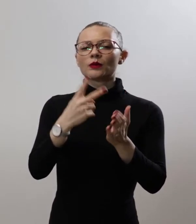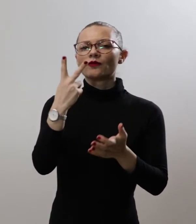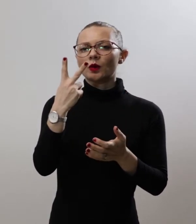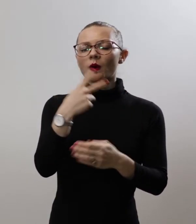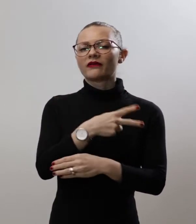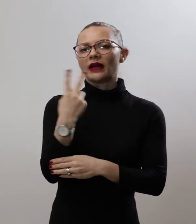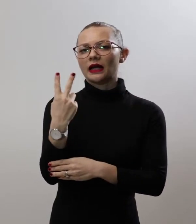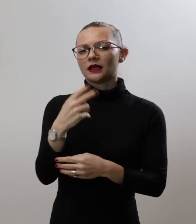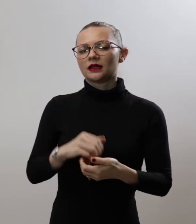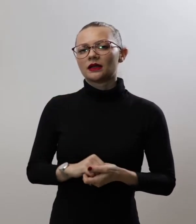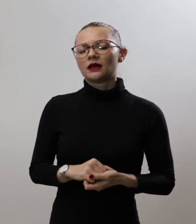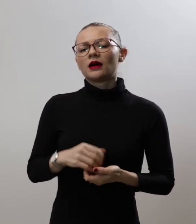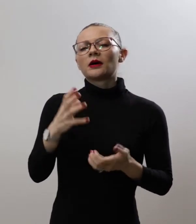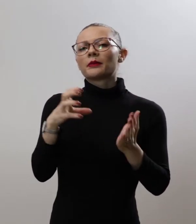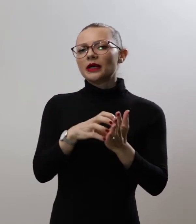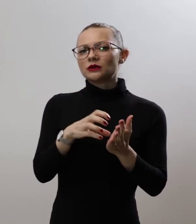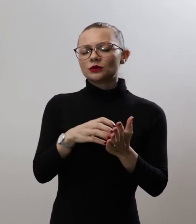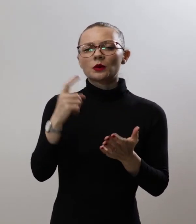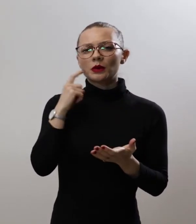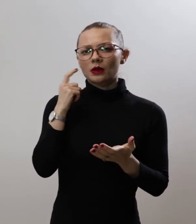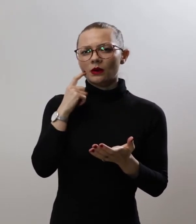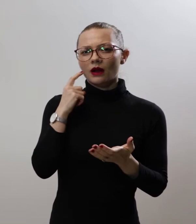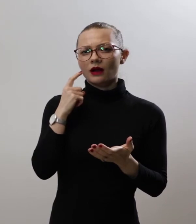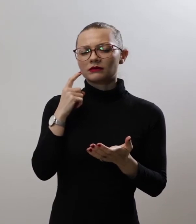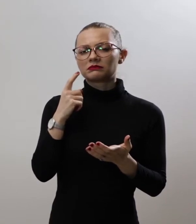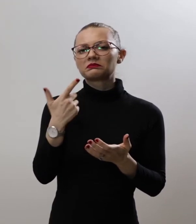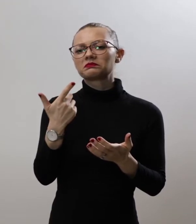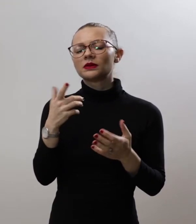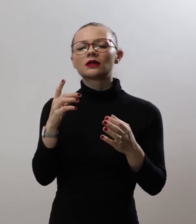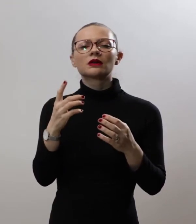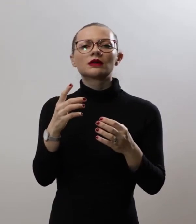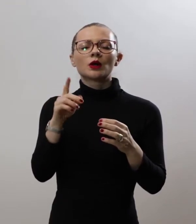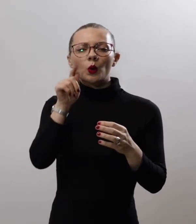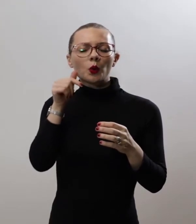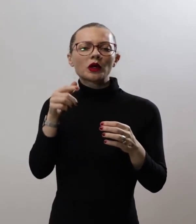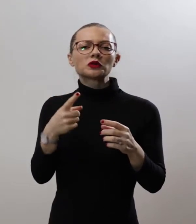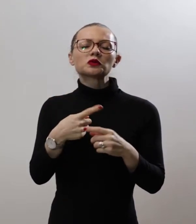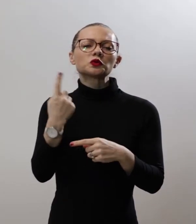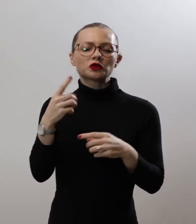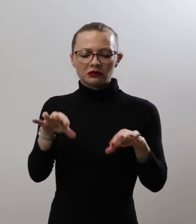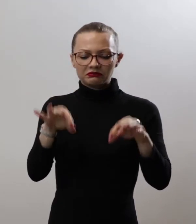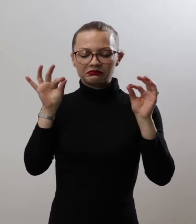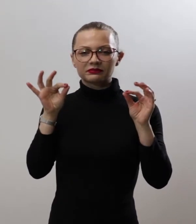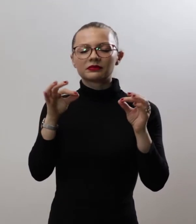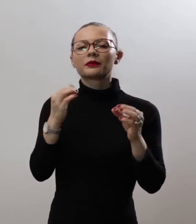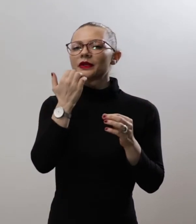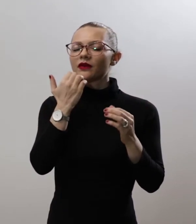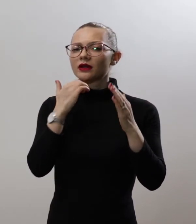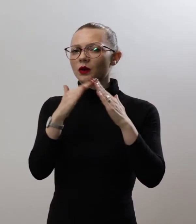Потекло, битола, случај наот во приватна куќа во 1867